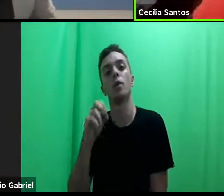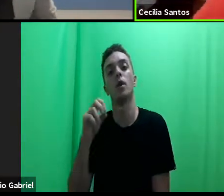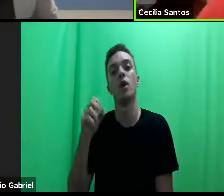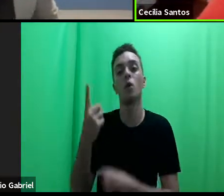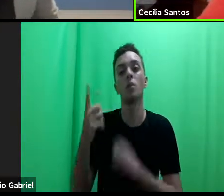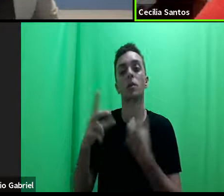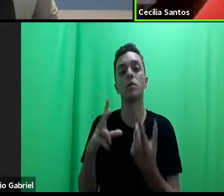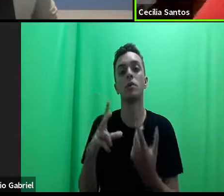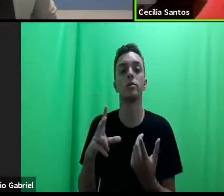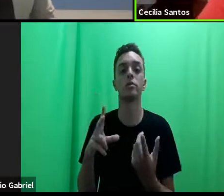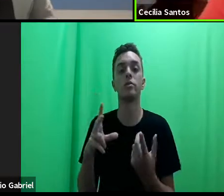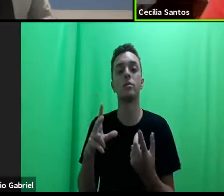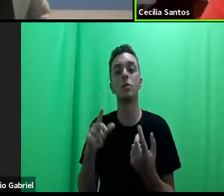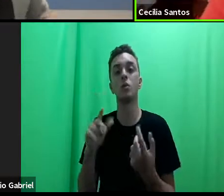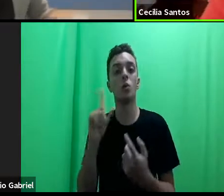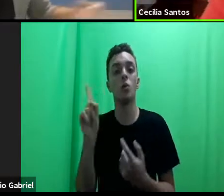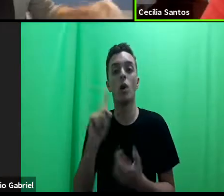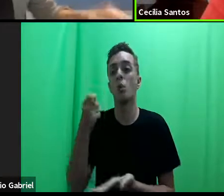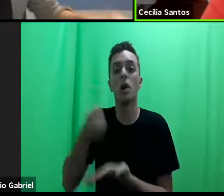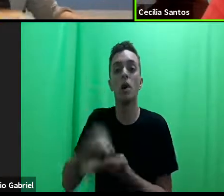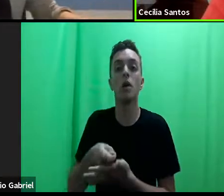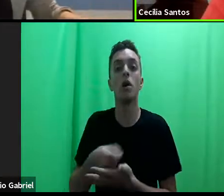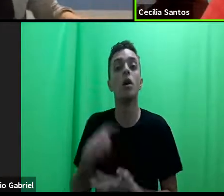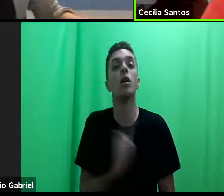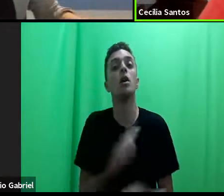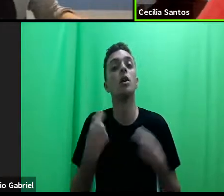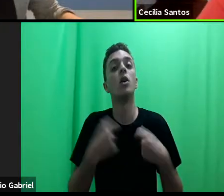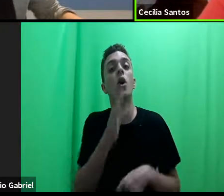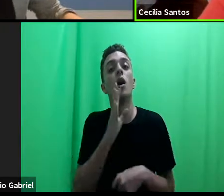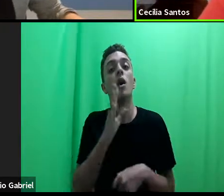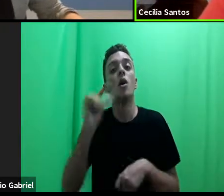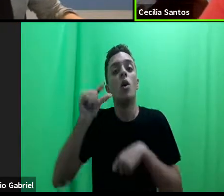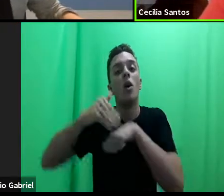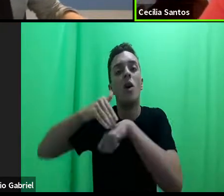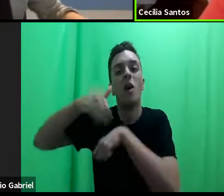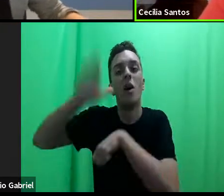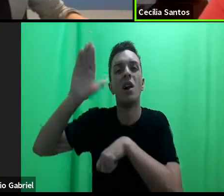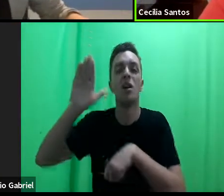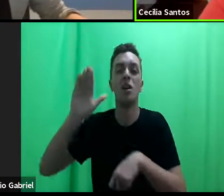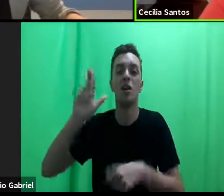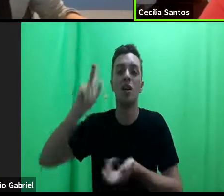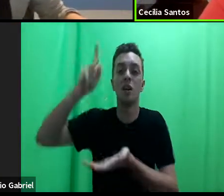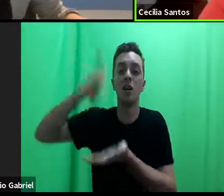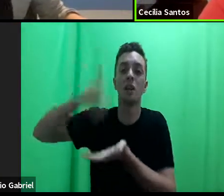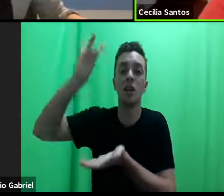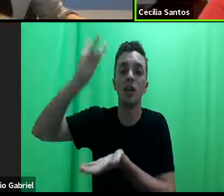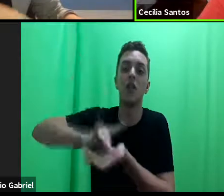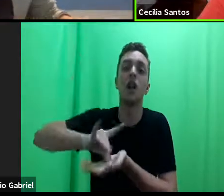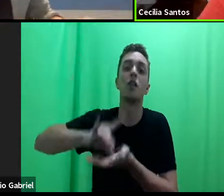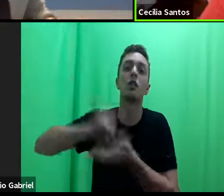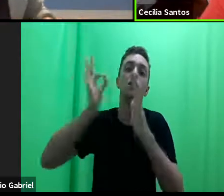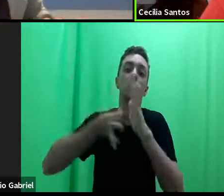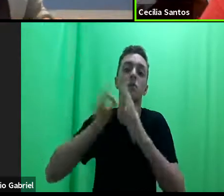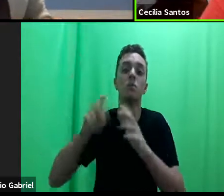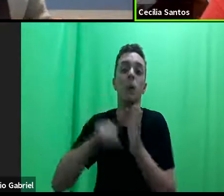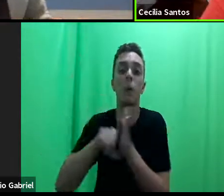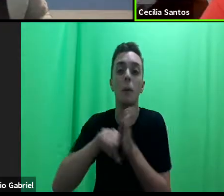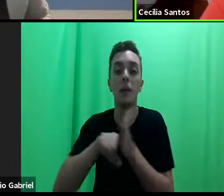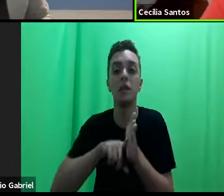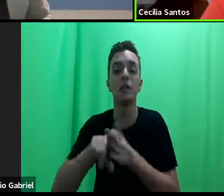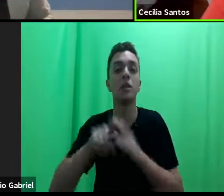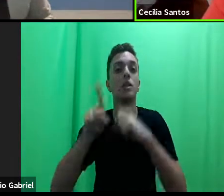Então, conhecer um pouco mais a realidade das clínicas, uma pesquisa sócio